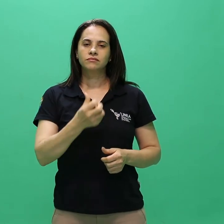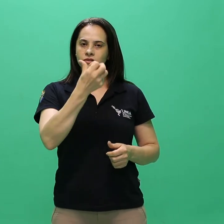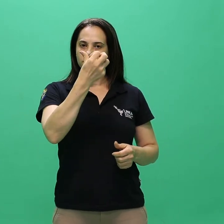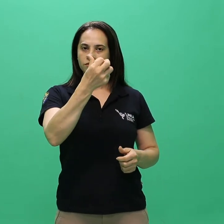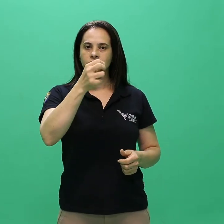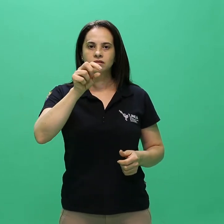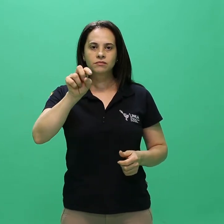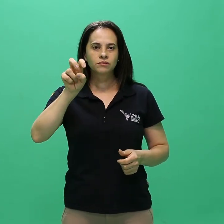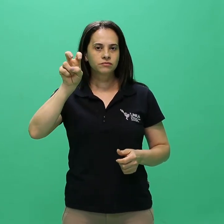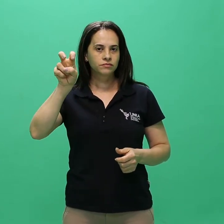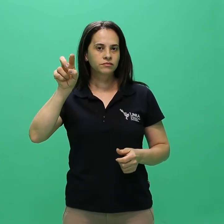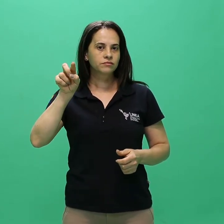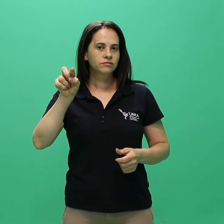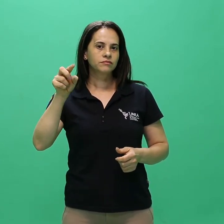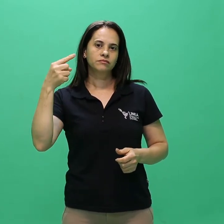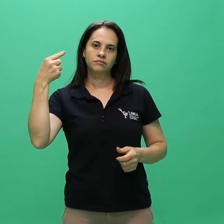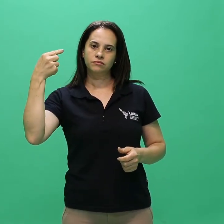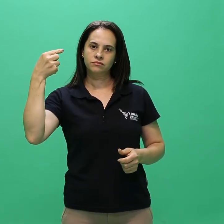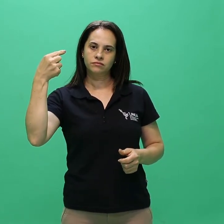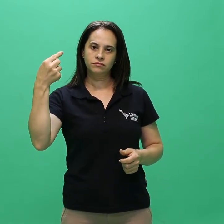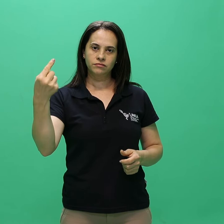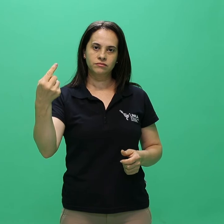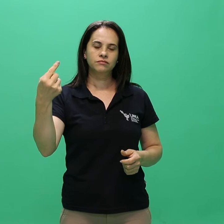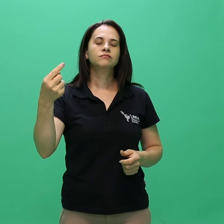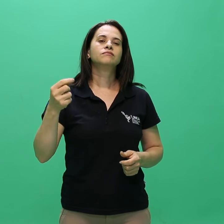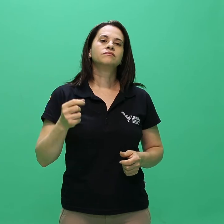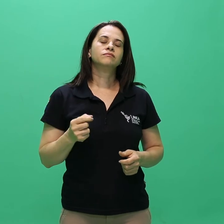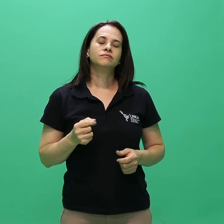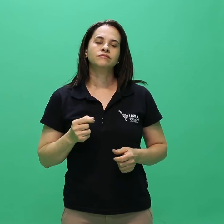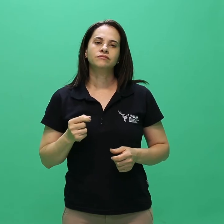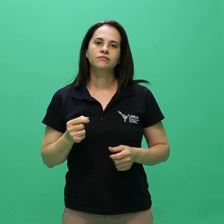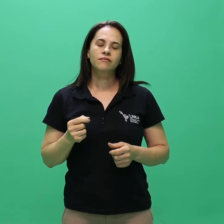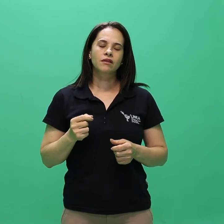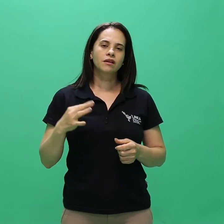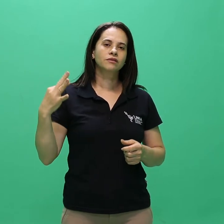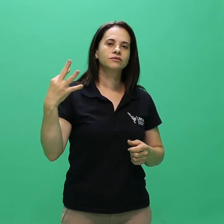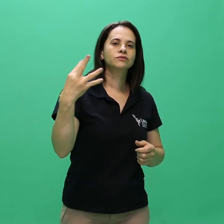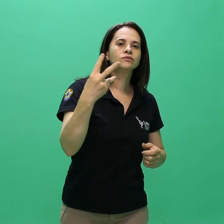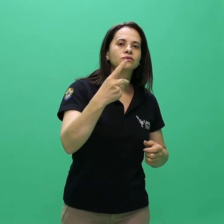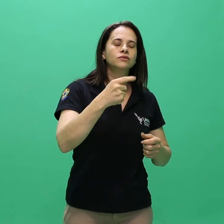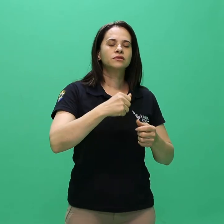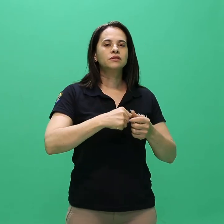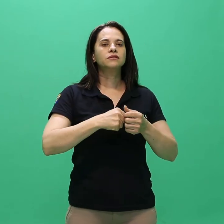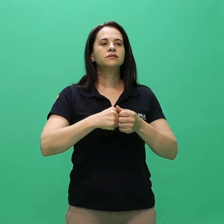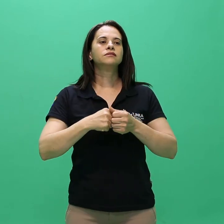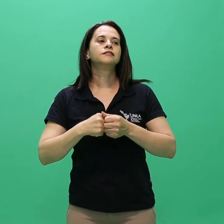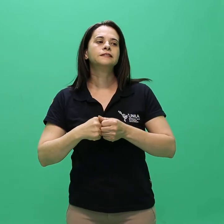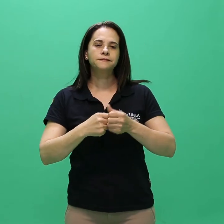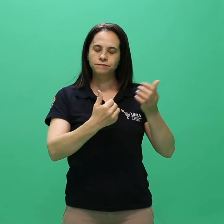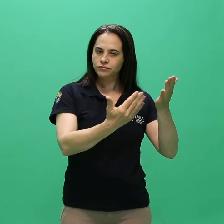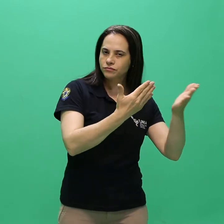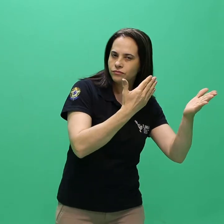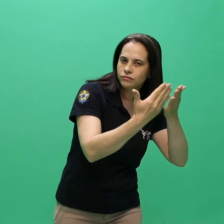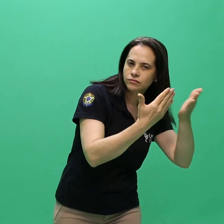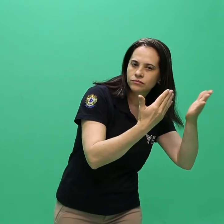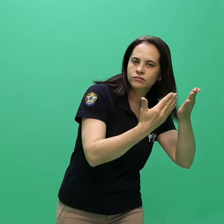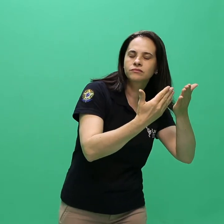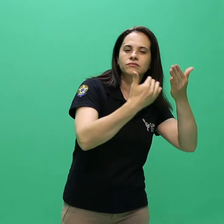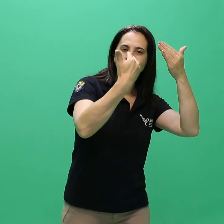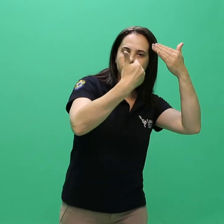6.5.1. As formas de avaliação às quais serão submetidos os candidatos